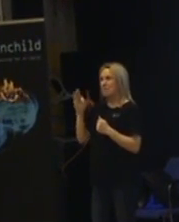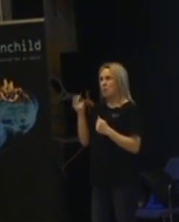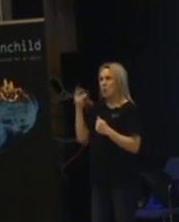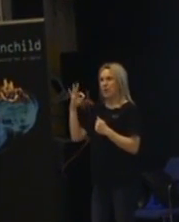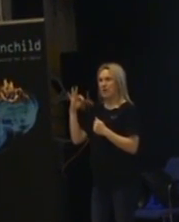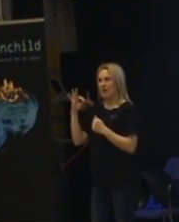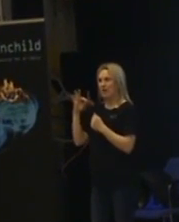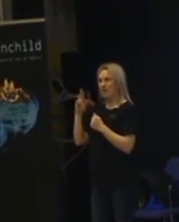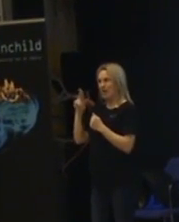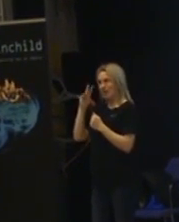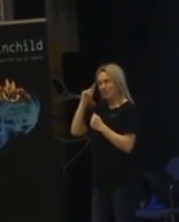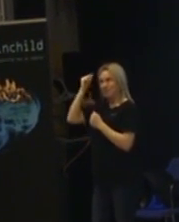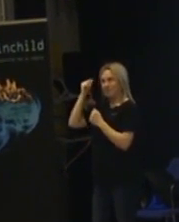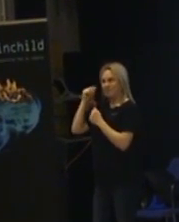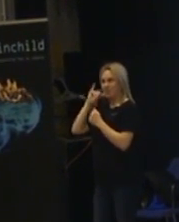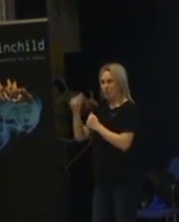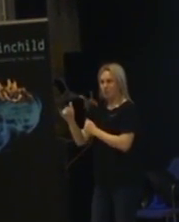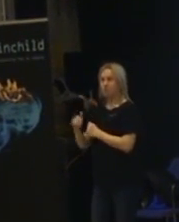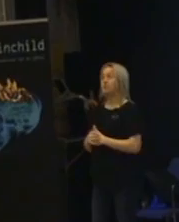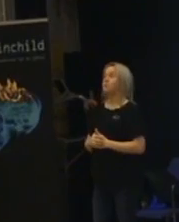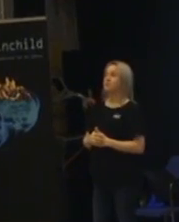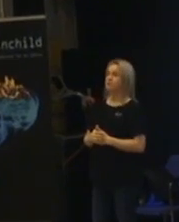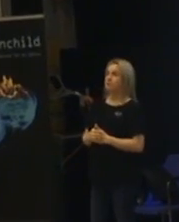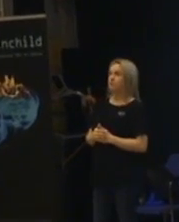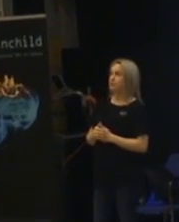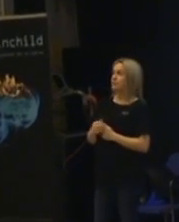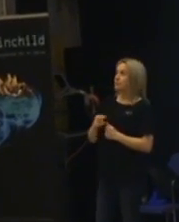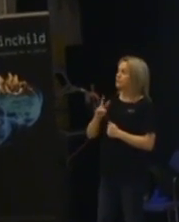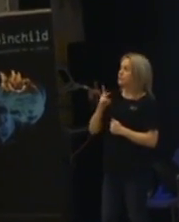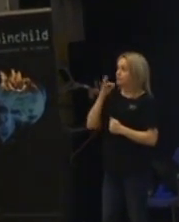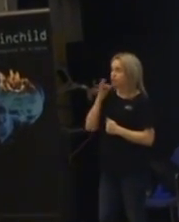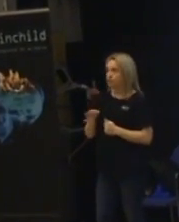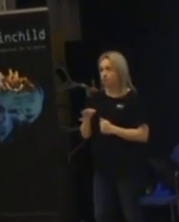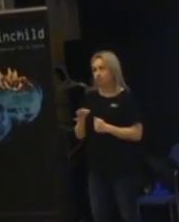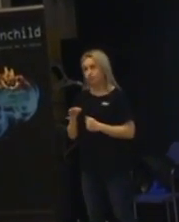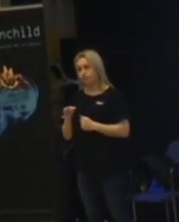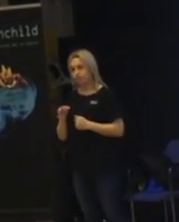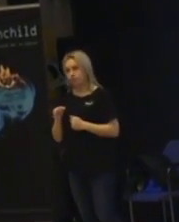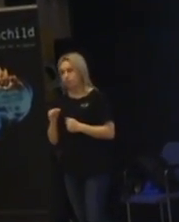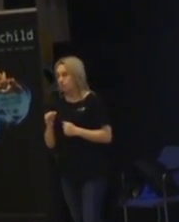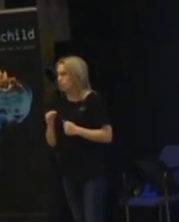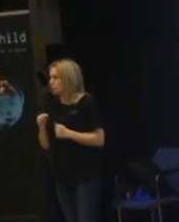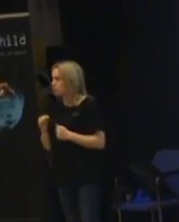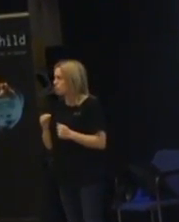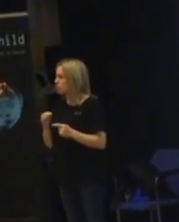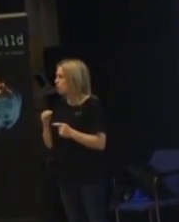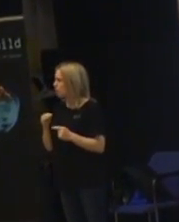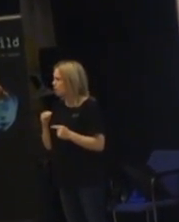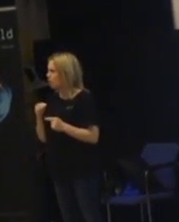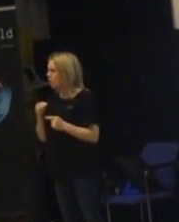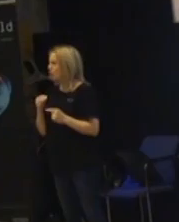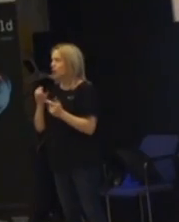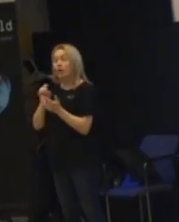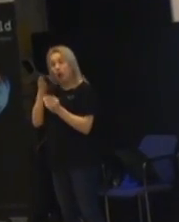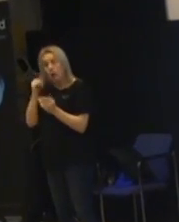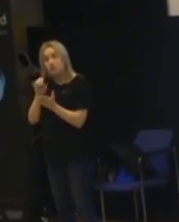Man skulle kunna tänka sig att man frågar om den här personen vill diktera ner sina lekar med Morgan. Via Siri